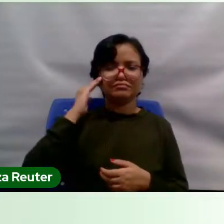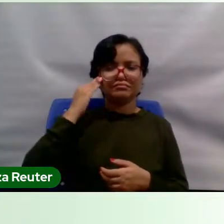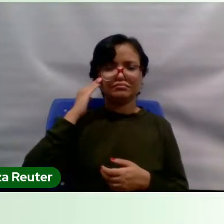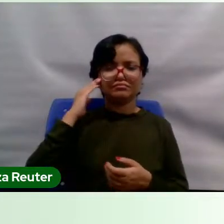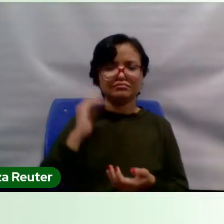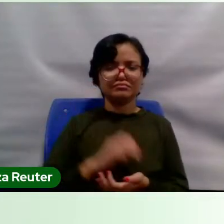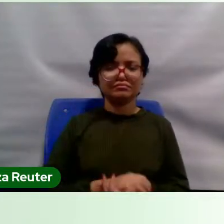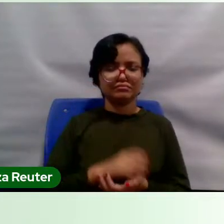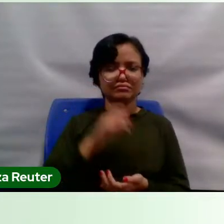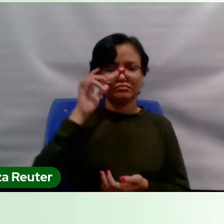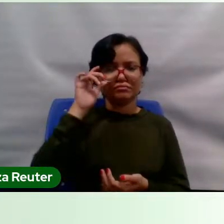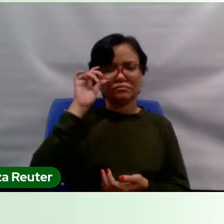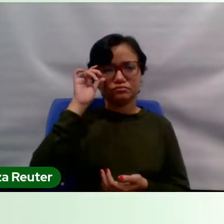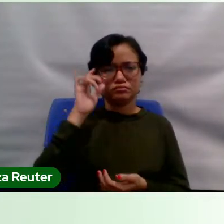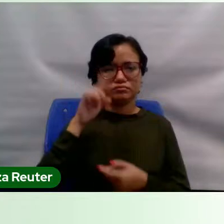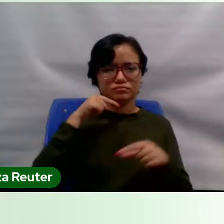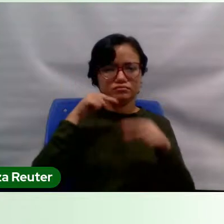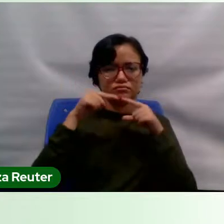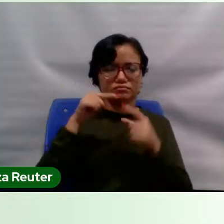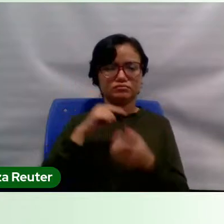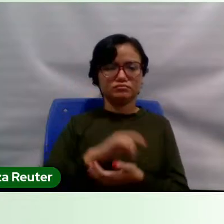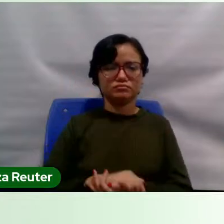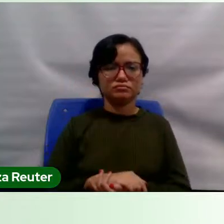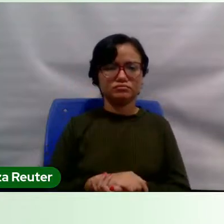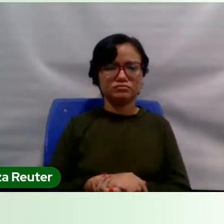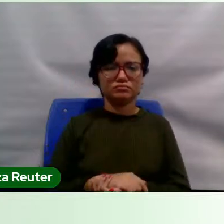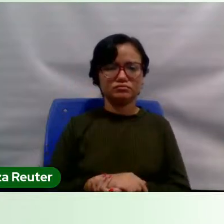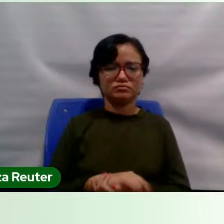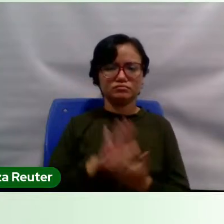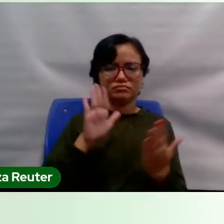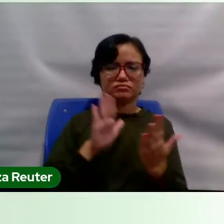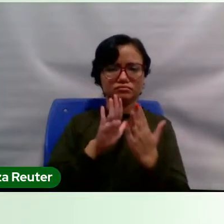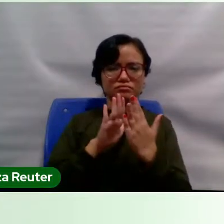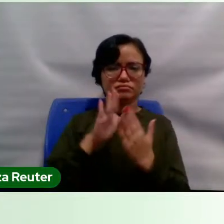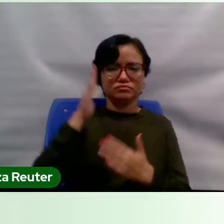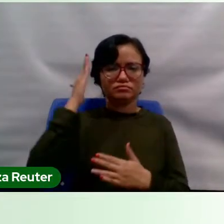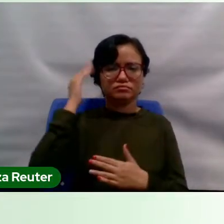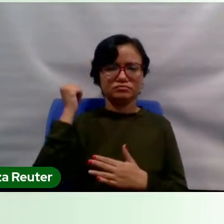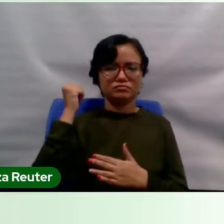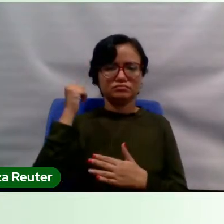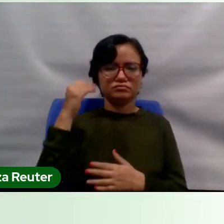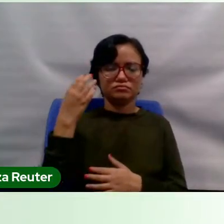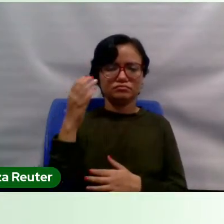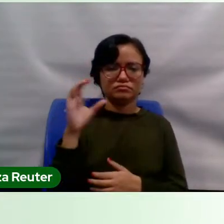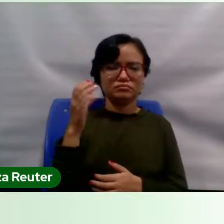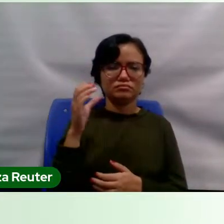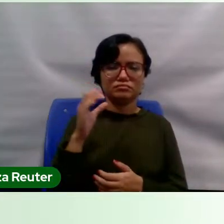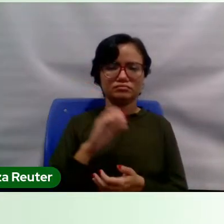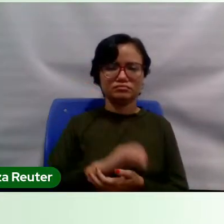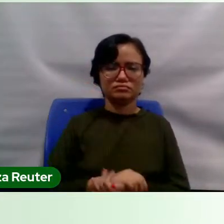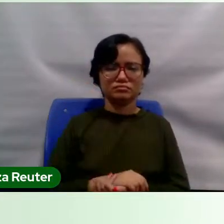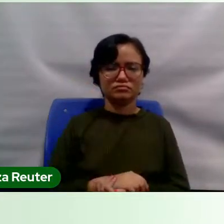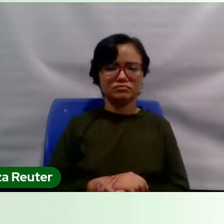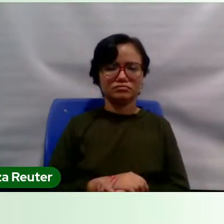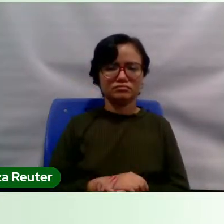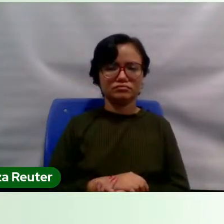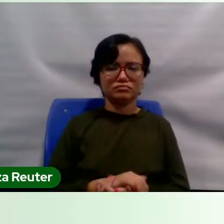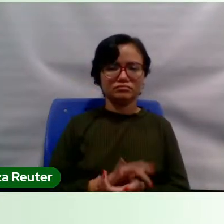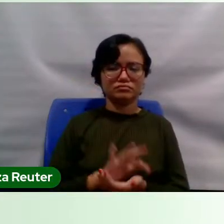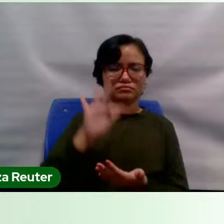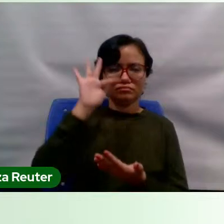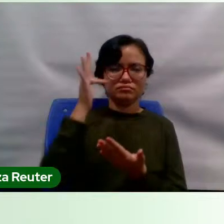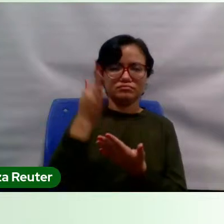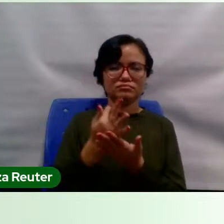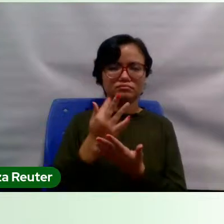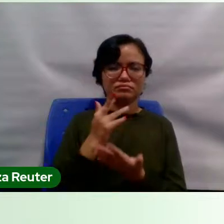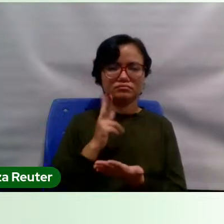essas discussões, embate entre saberes, entre o saber da ciência, entre a fé, sempre